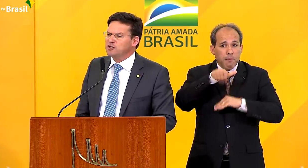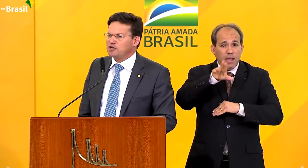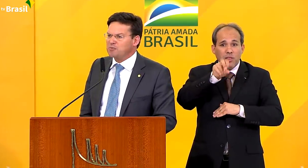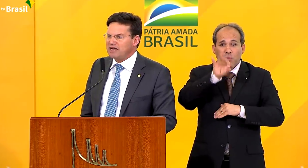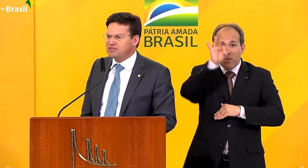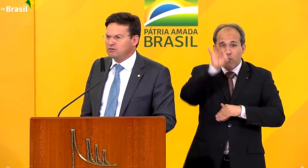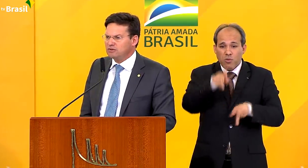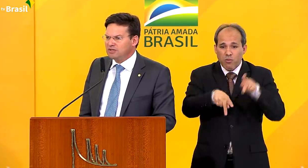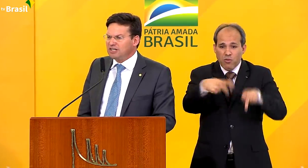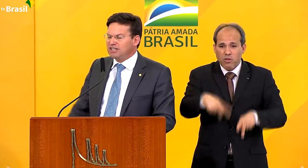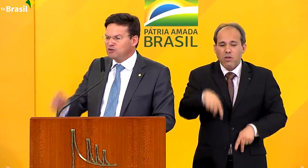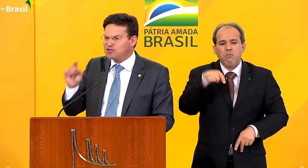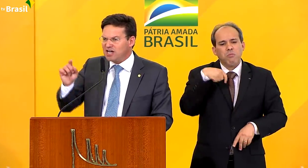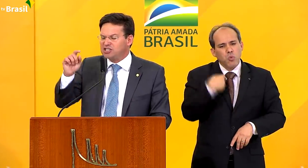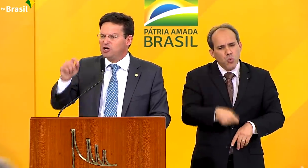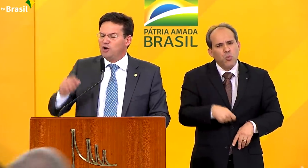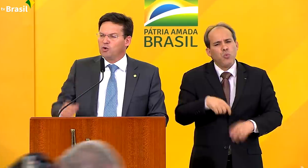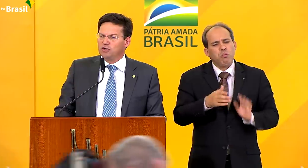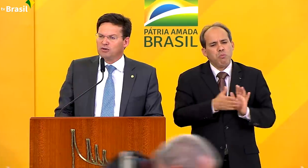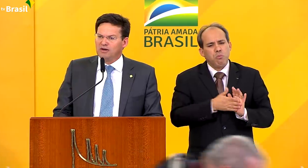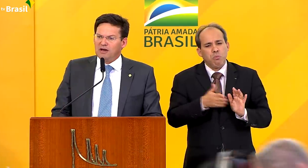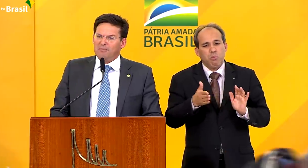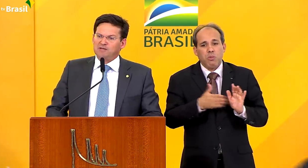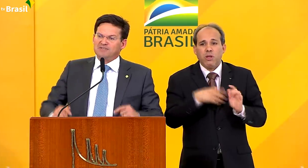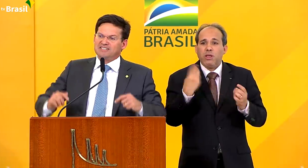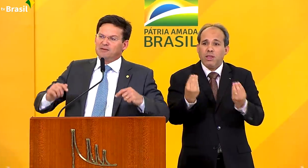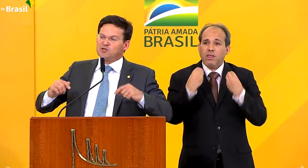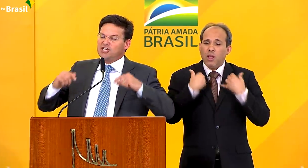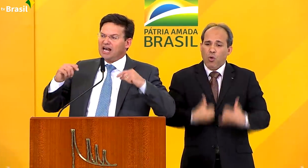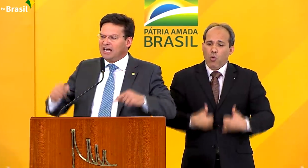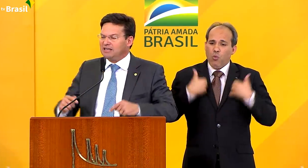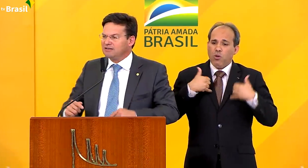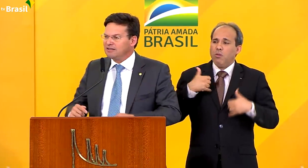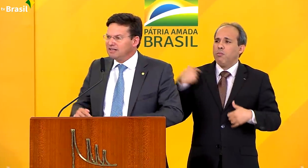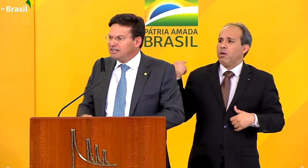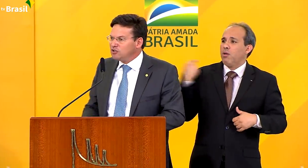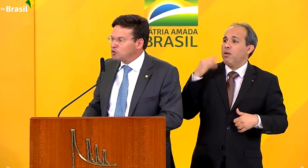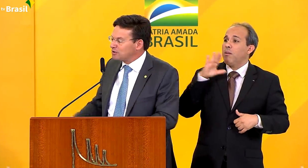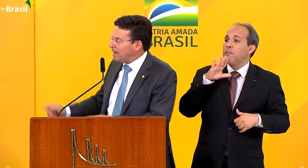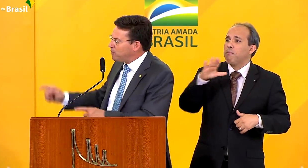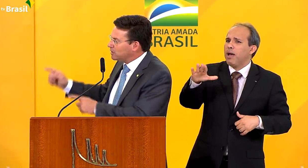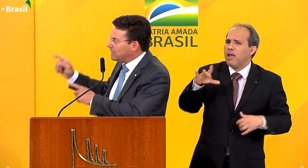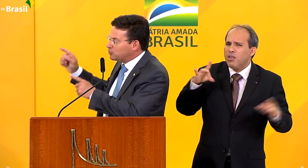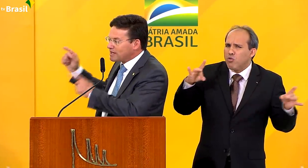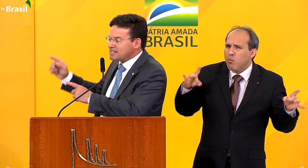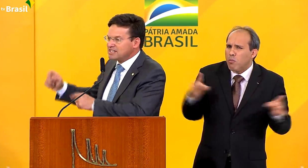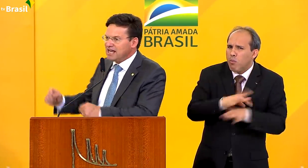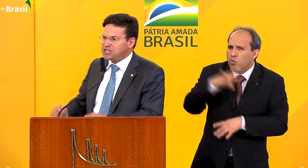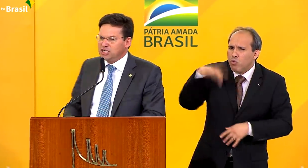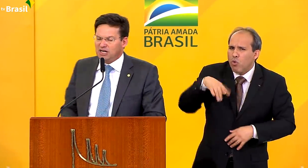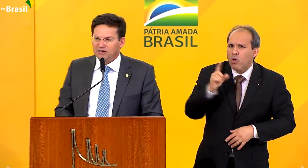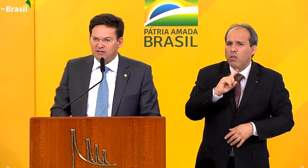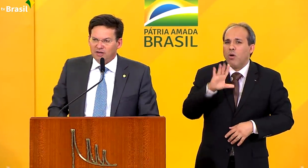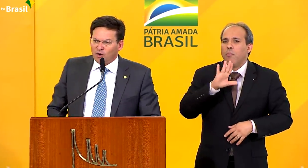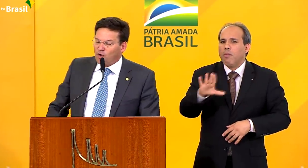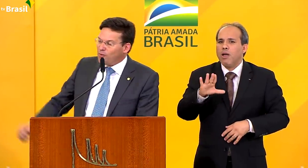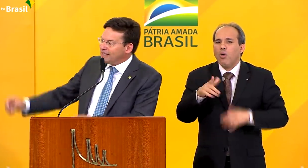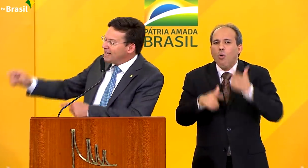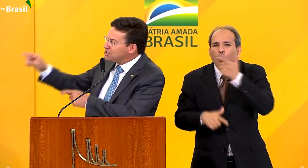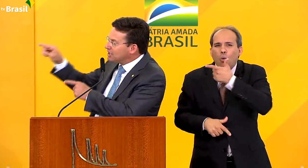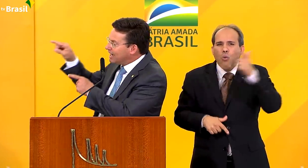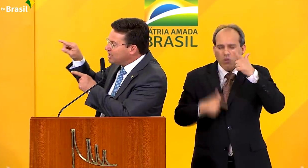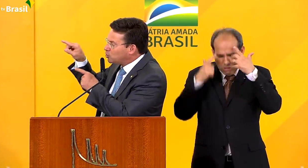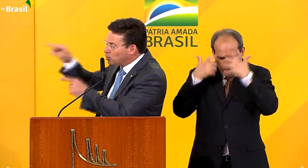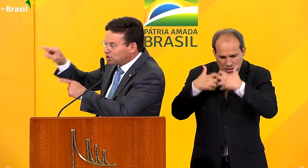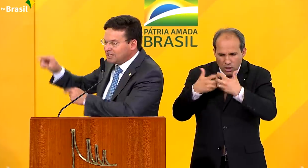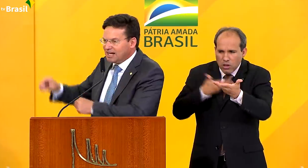notáveis do nosso Brasil e que nos enchem de orgulho, mas precisamos ir além e juntar, portanto, essa sinergia com